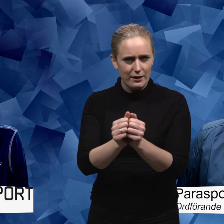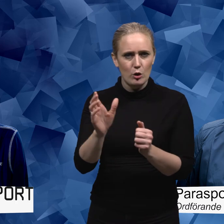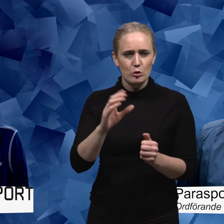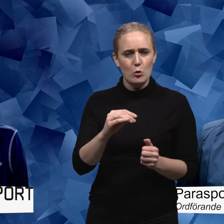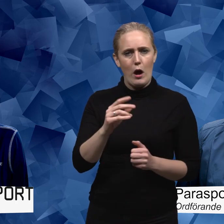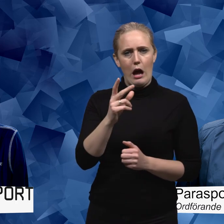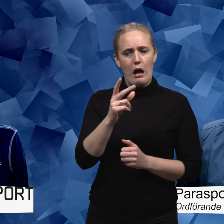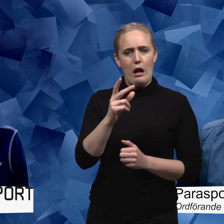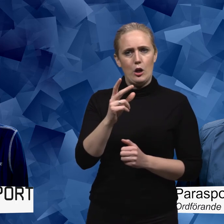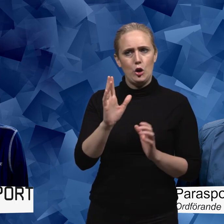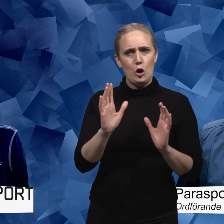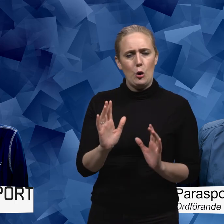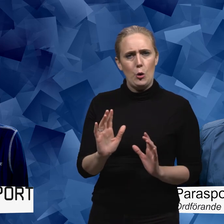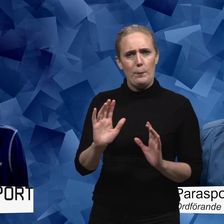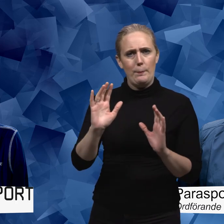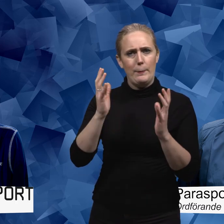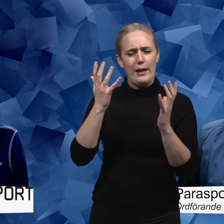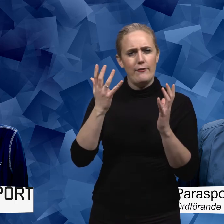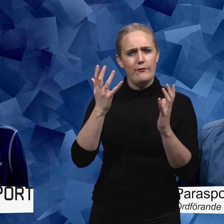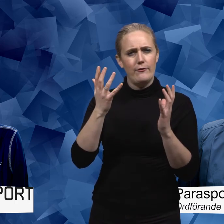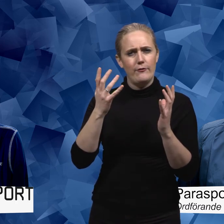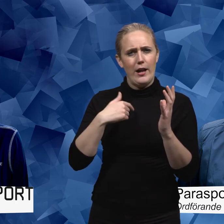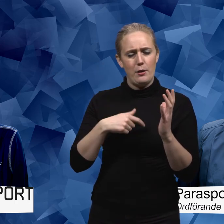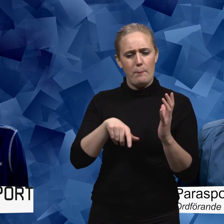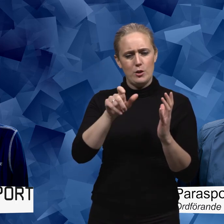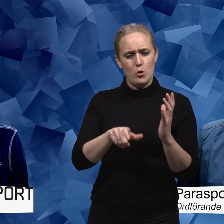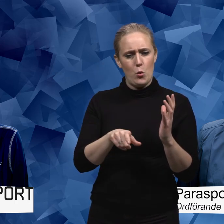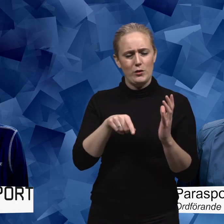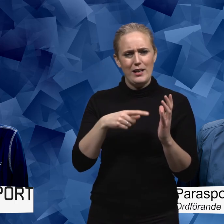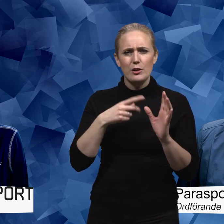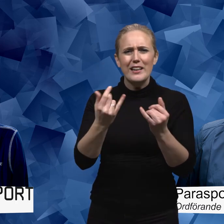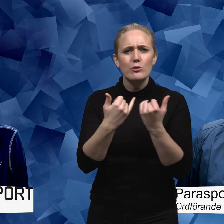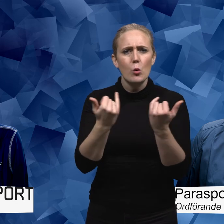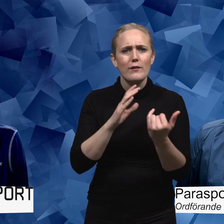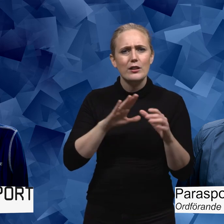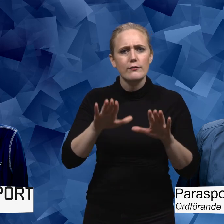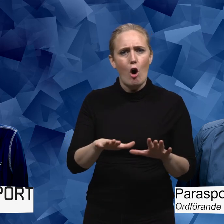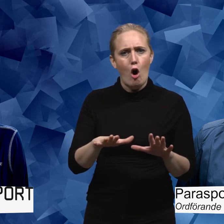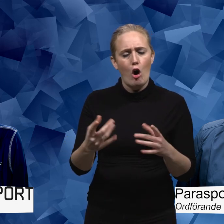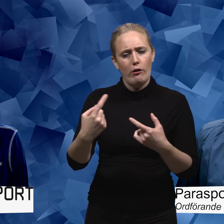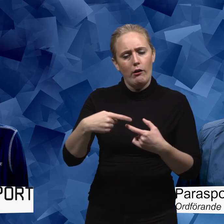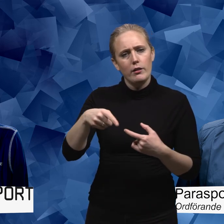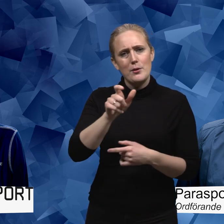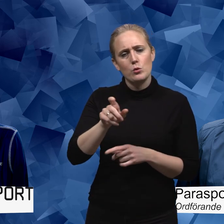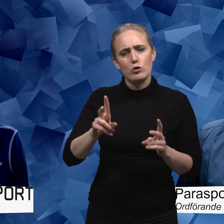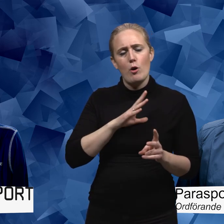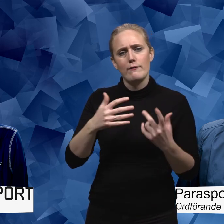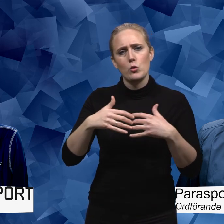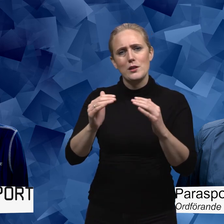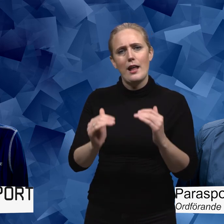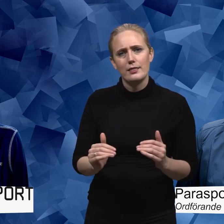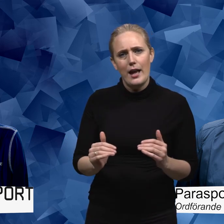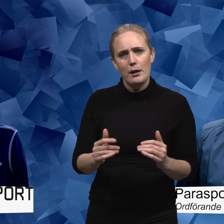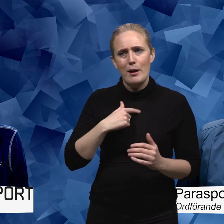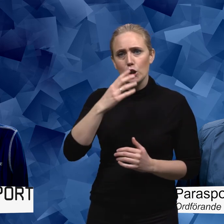på något sätt upplevs att personer med funktionsnedsättning. Det är som att institutionerna finns kvar. Man ibland